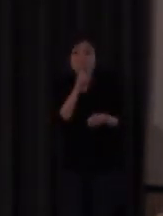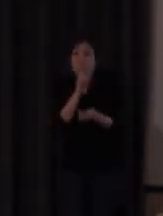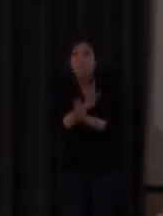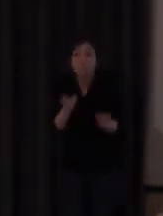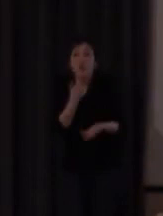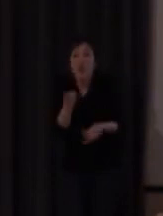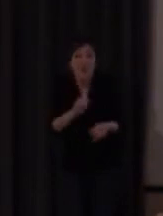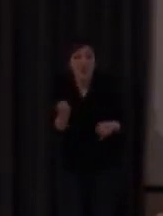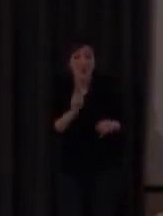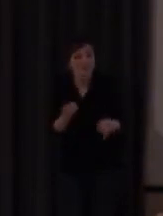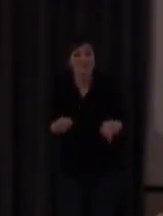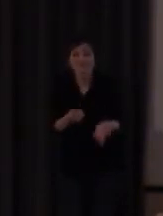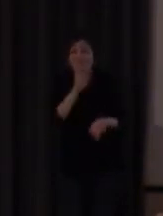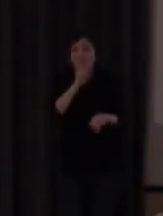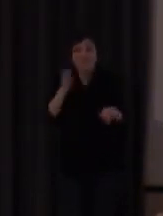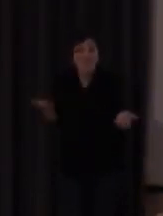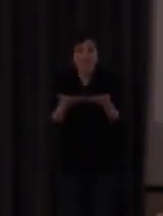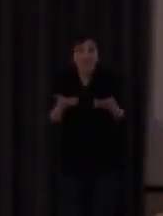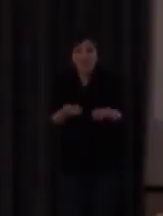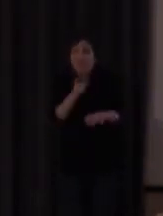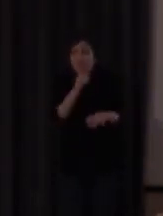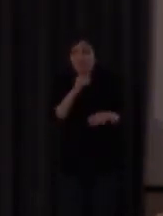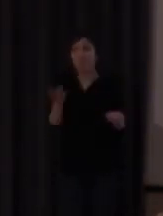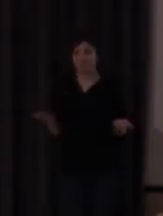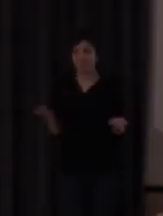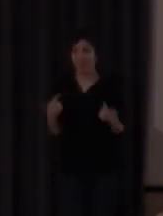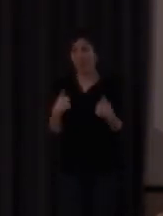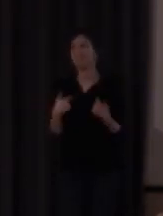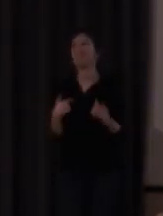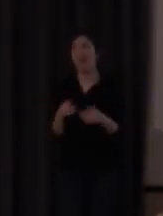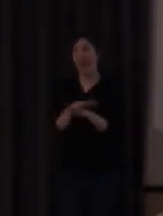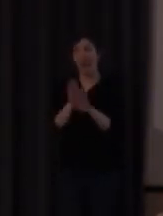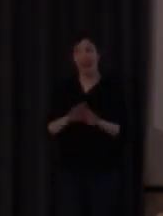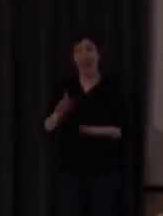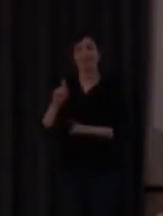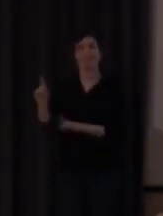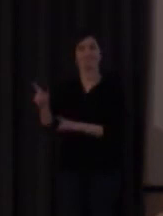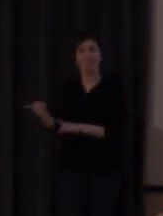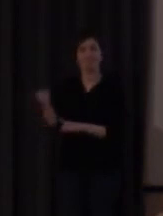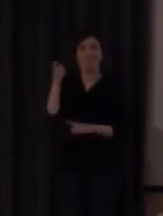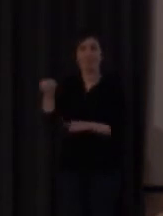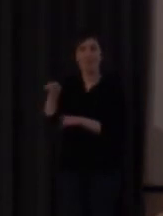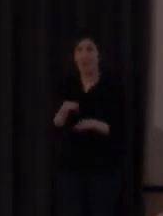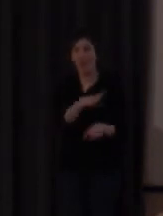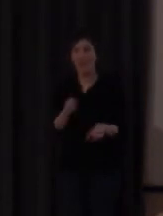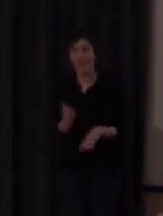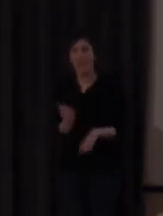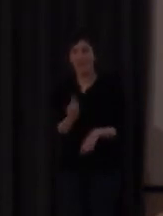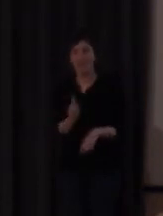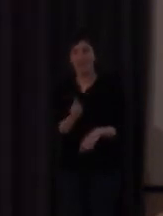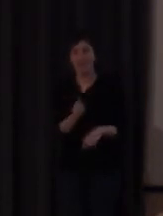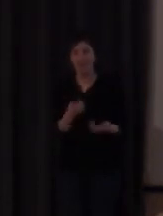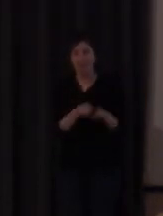no está manifiestamente expresado en el texto con lo cual yo llego a la conclusión de no lo entiendes ¿de acuerdo?